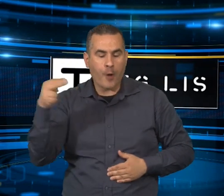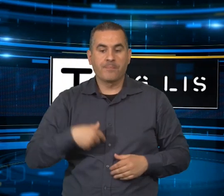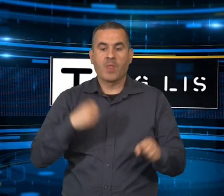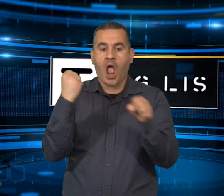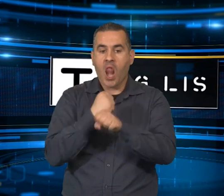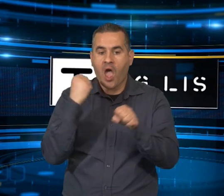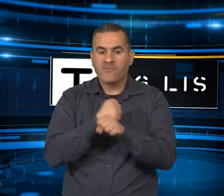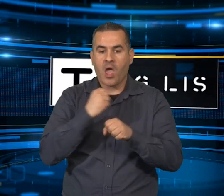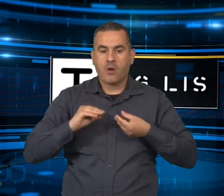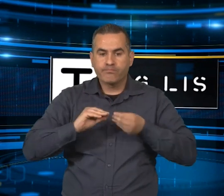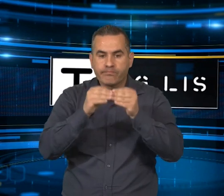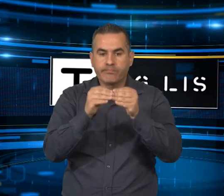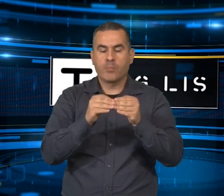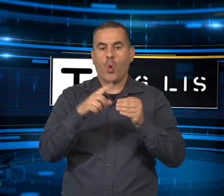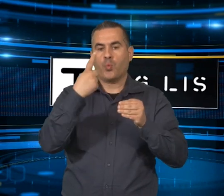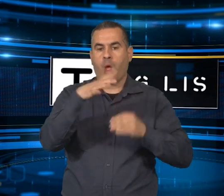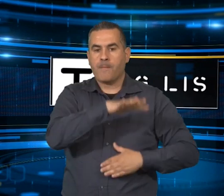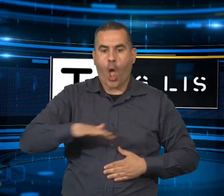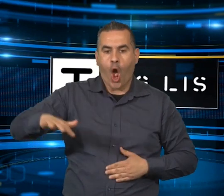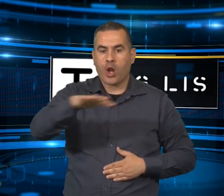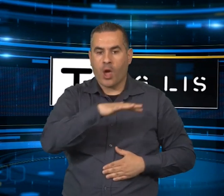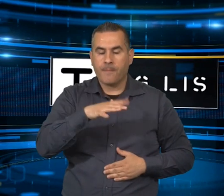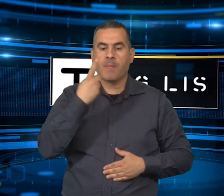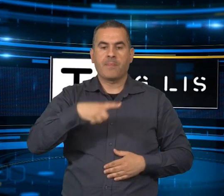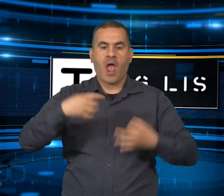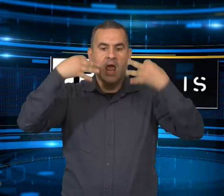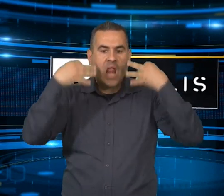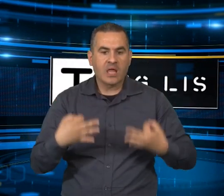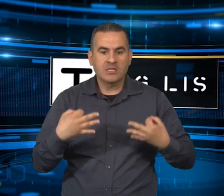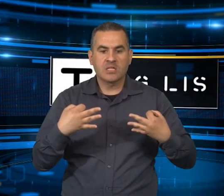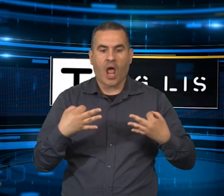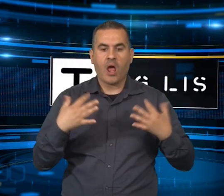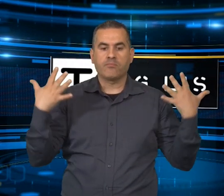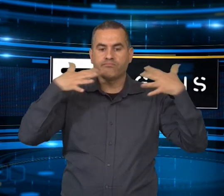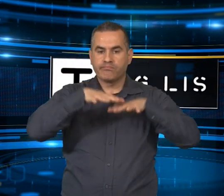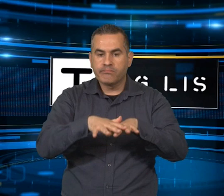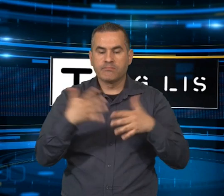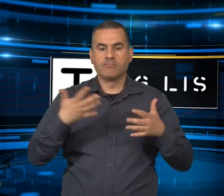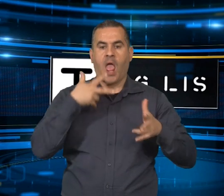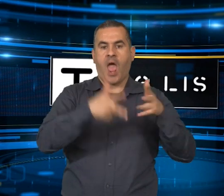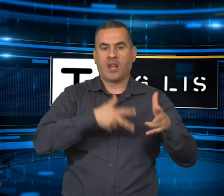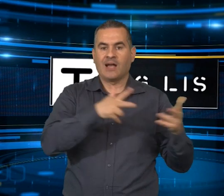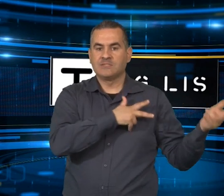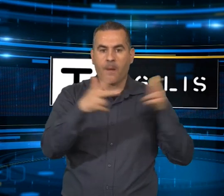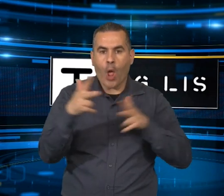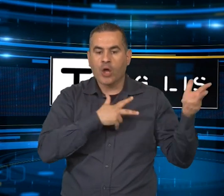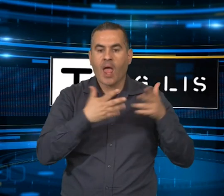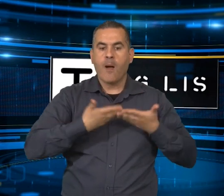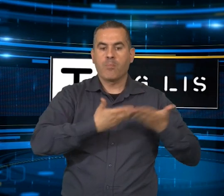trasporto pubblico su treno e quello su autobus. È stata costruita una stazione di scambio e spazio pubblico con un piazzale con le aree d